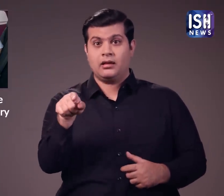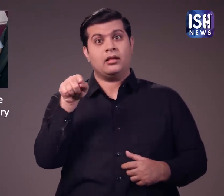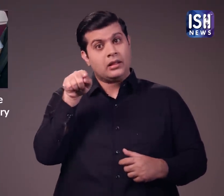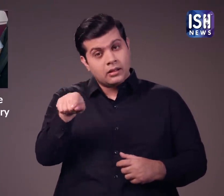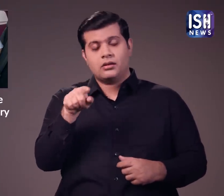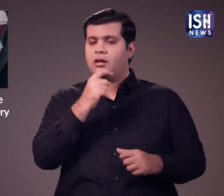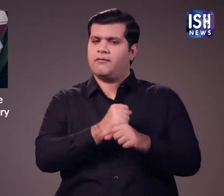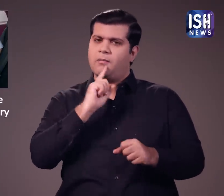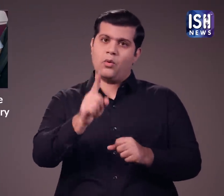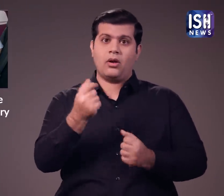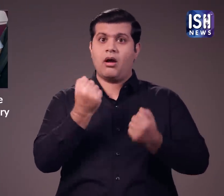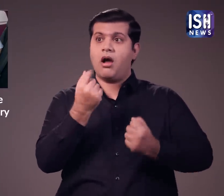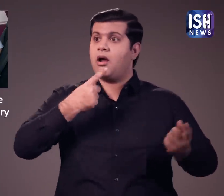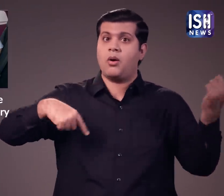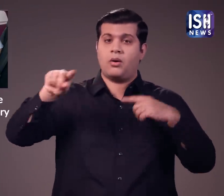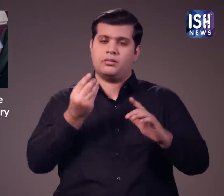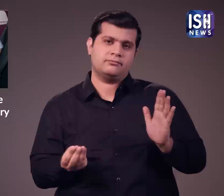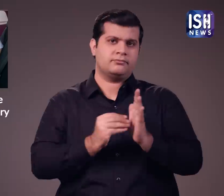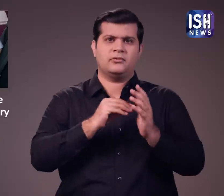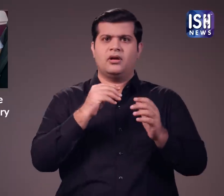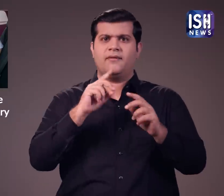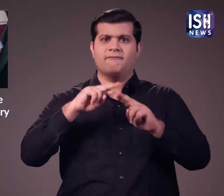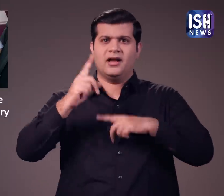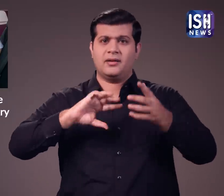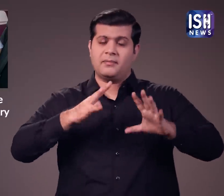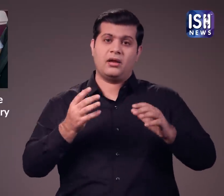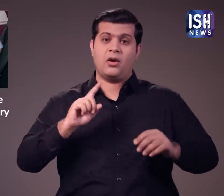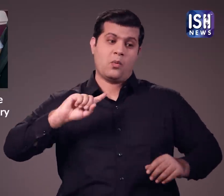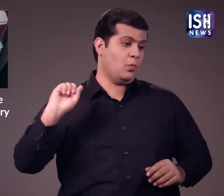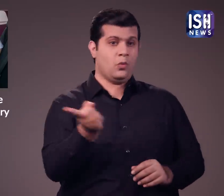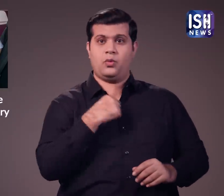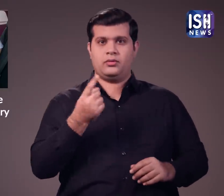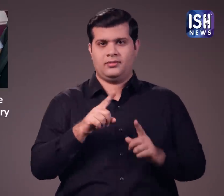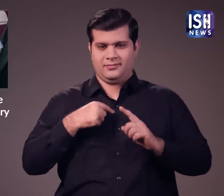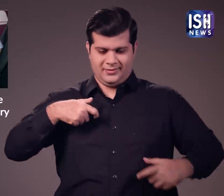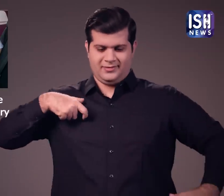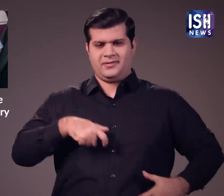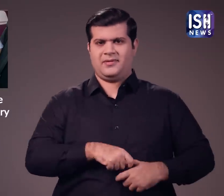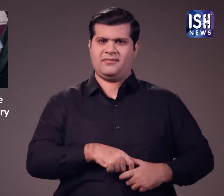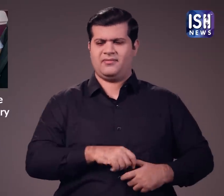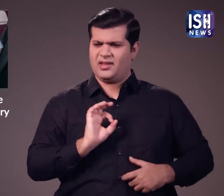सरकार ने सभी कारनिर्माताव से सभी सीटों के लिए सीट बेल्ट अलाम सिस्टम लगाने को कहा है.